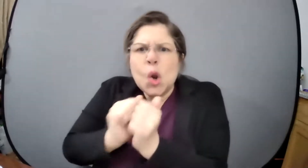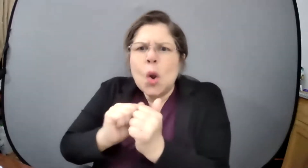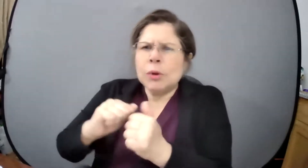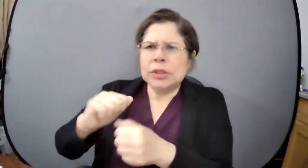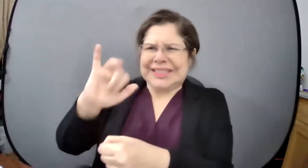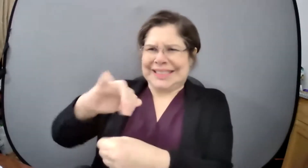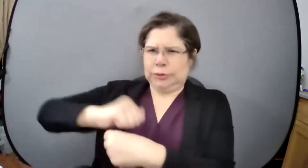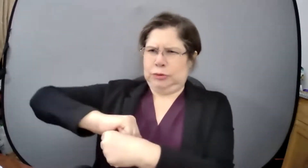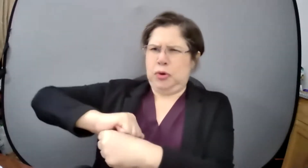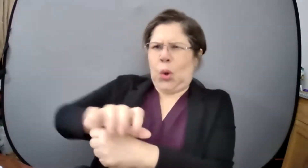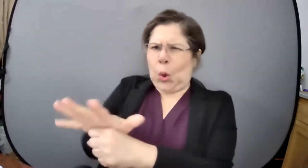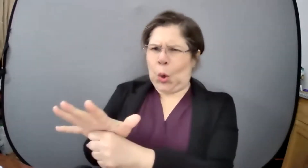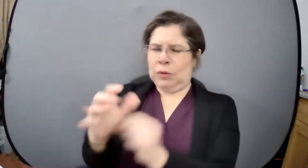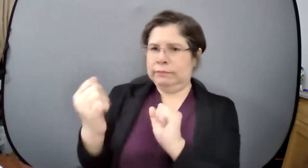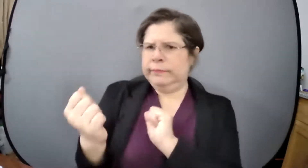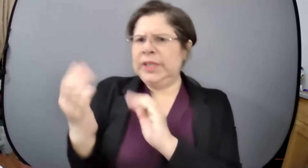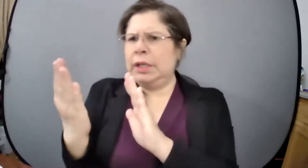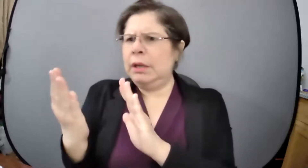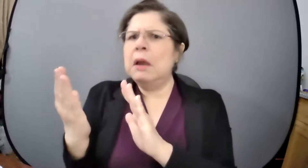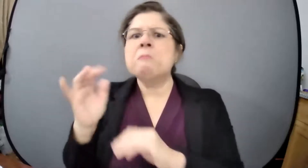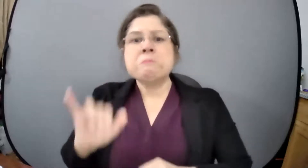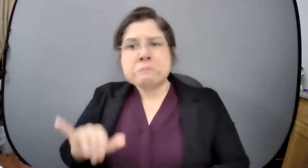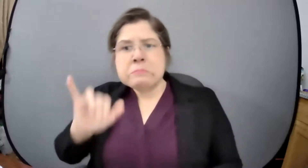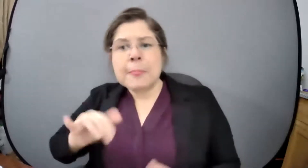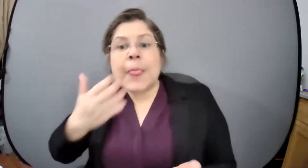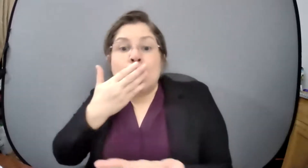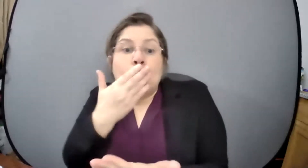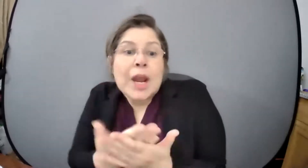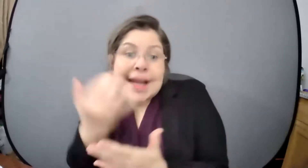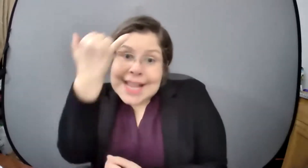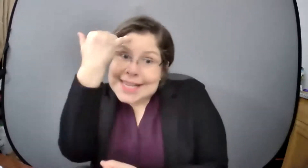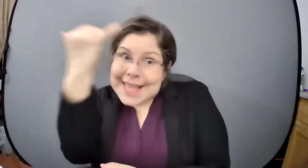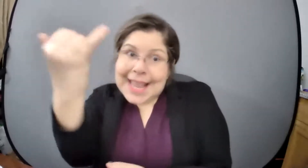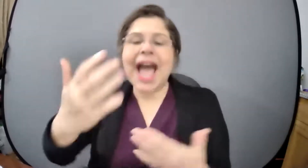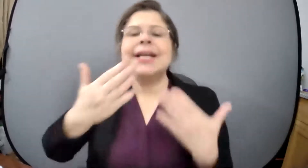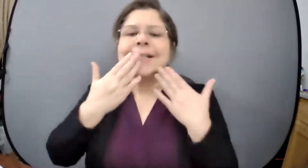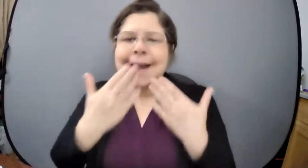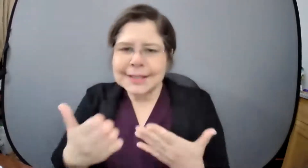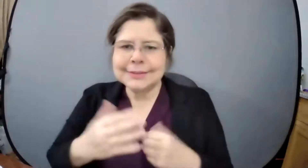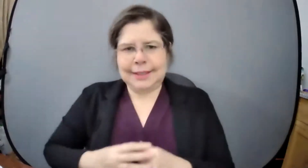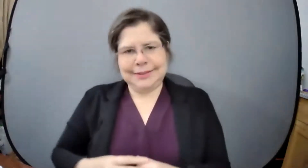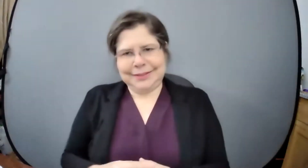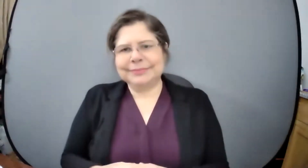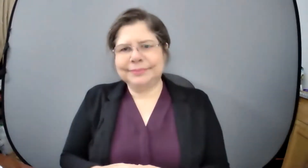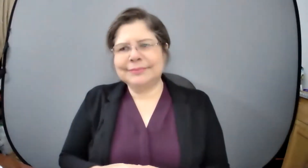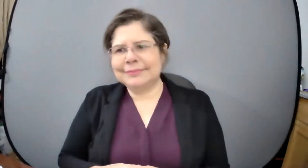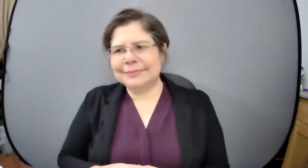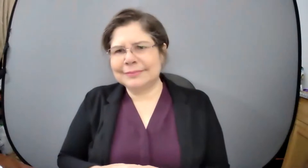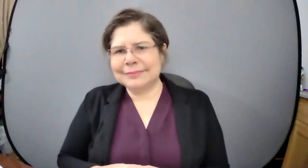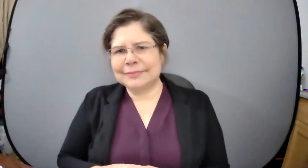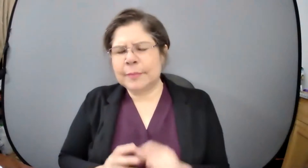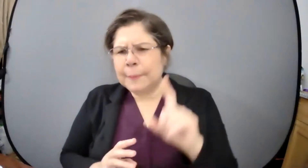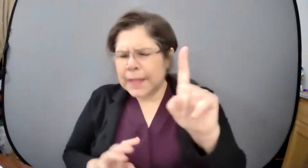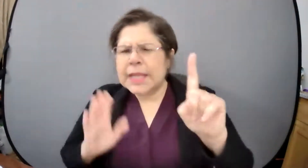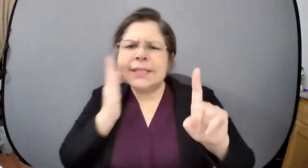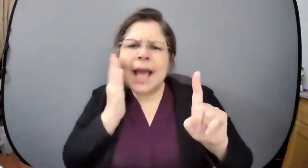por nuestro experiencia de vida eso está bien bueno y una de las una de las cosas que nos va a